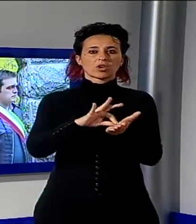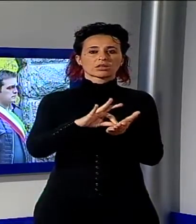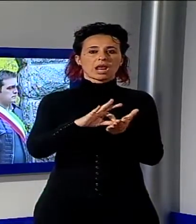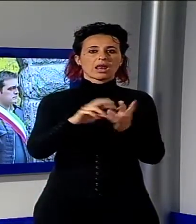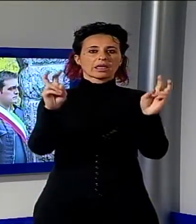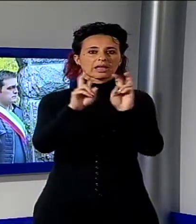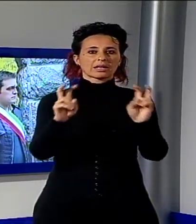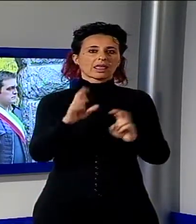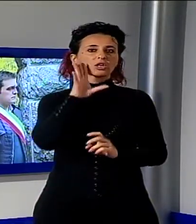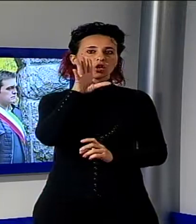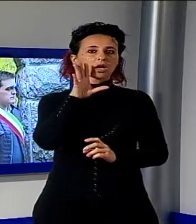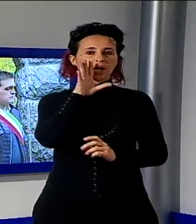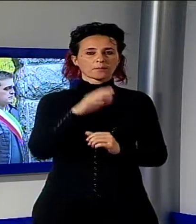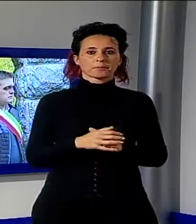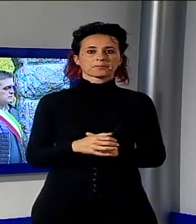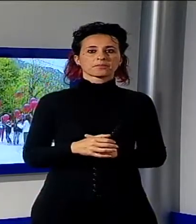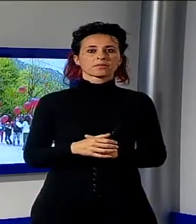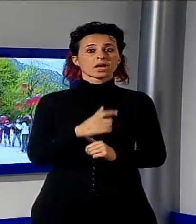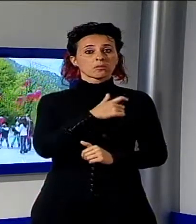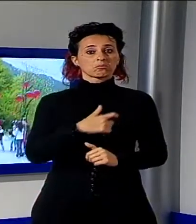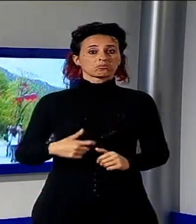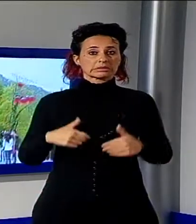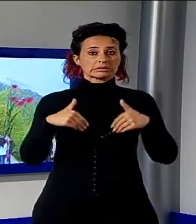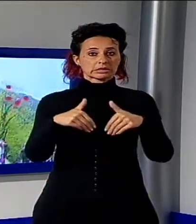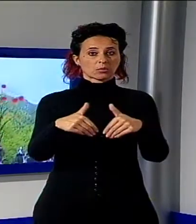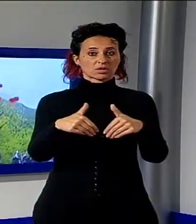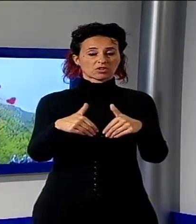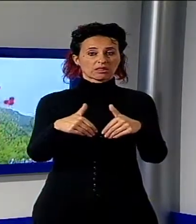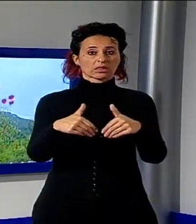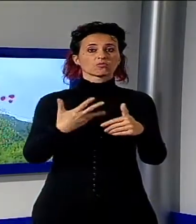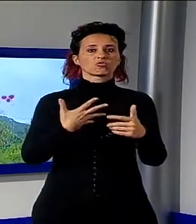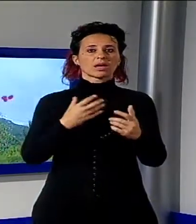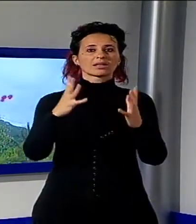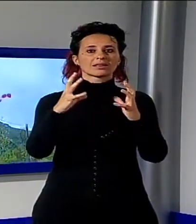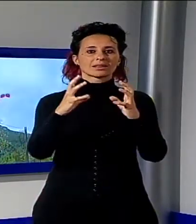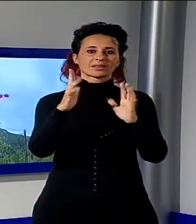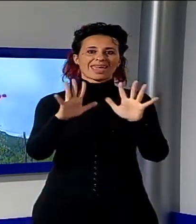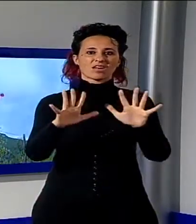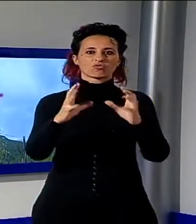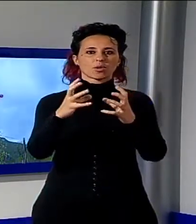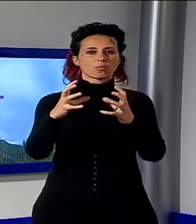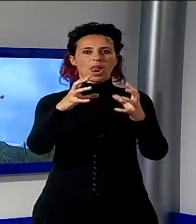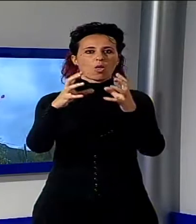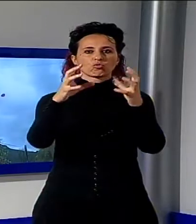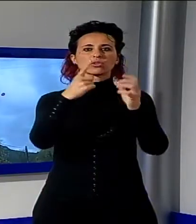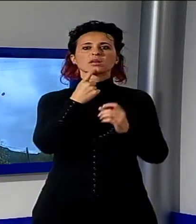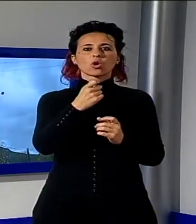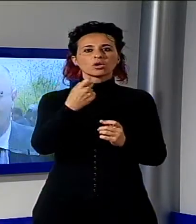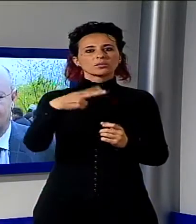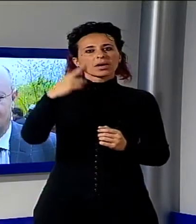sindaco di Gallicano, David Saisi, sono stati lanciati in cielo dieci palloncini rossi in ricordo dei lavoratori scomparsi. Per